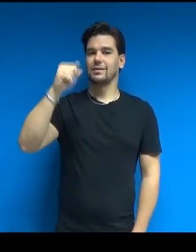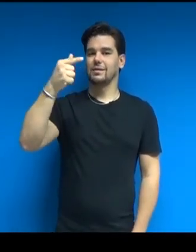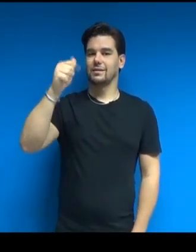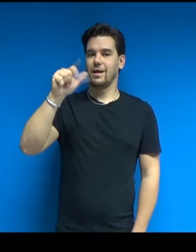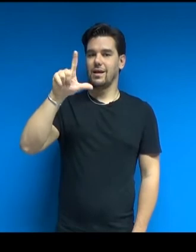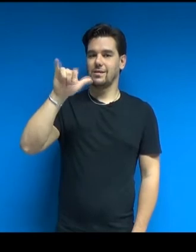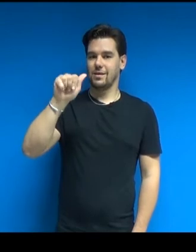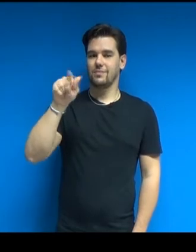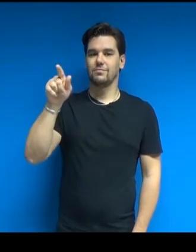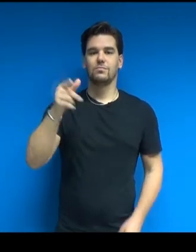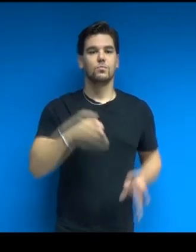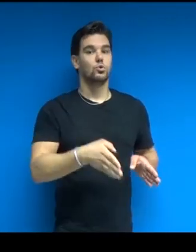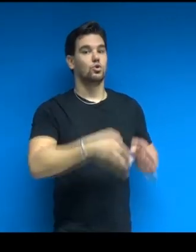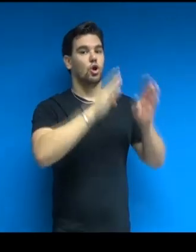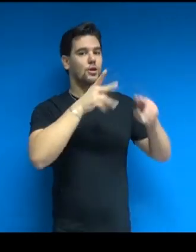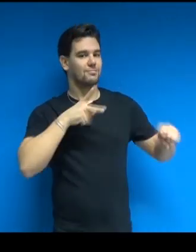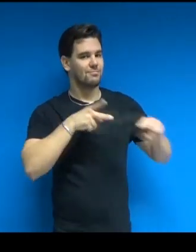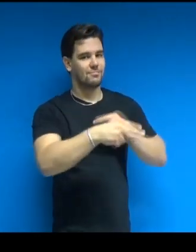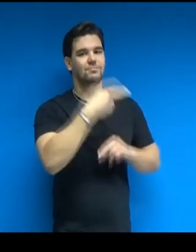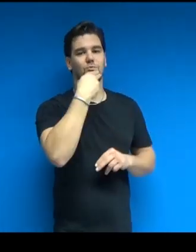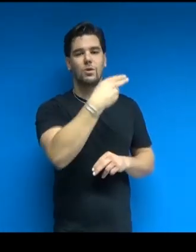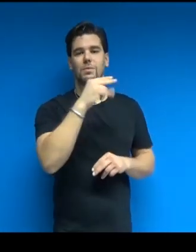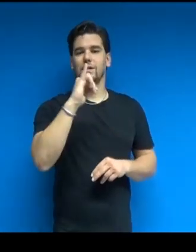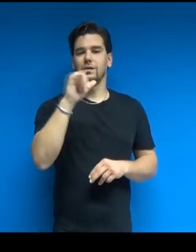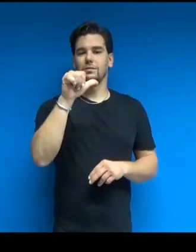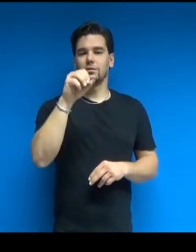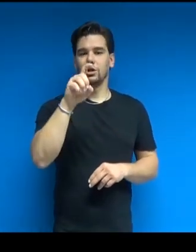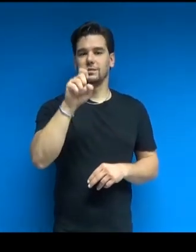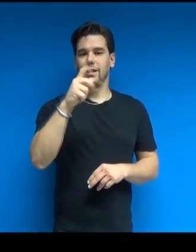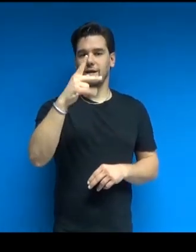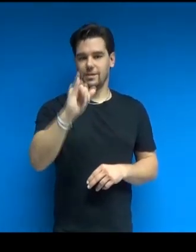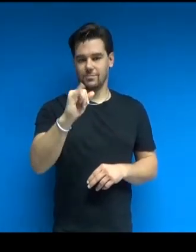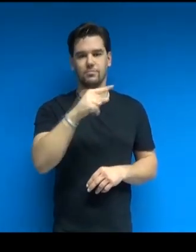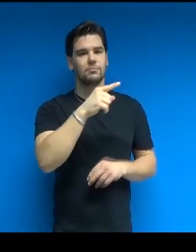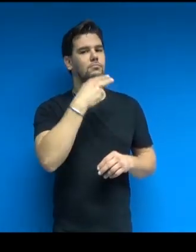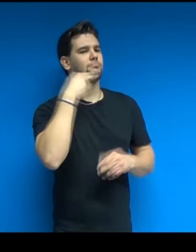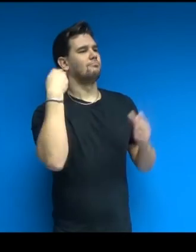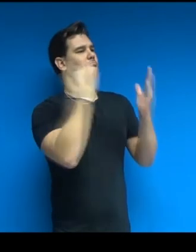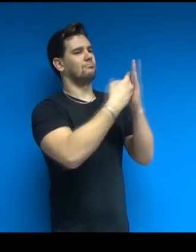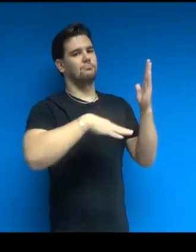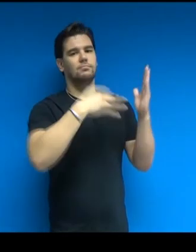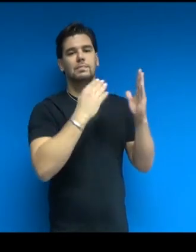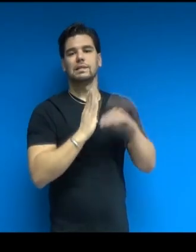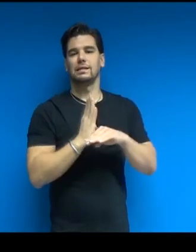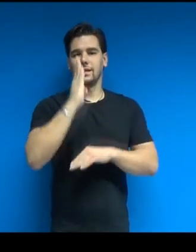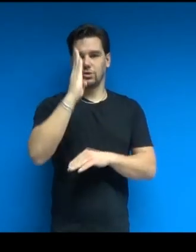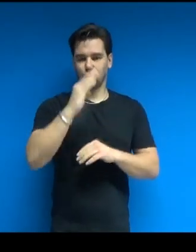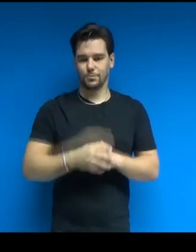Isozaki, numero 2, soprannominata Il Dritto, sede del